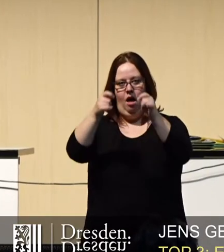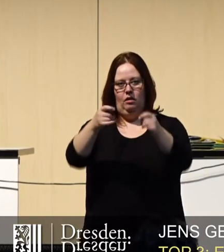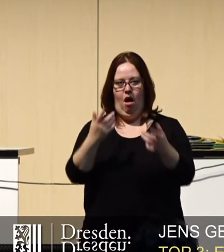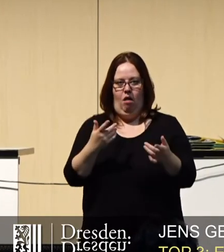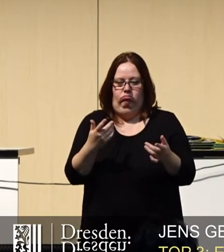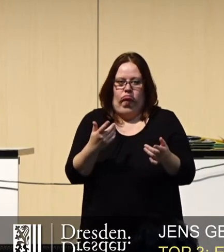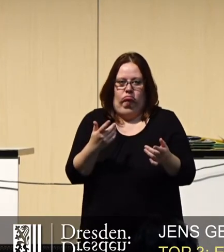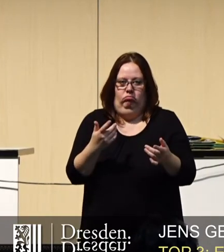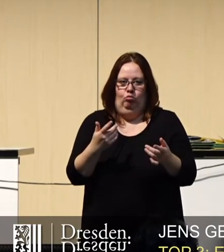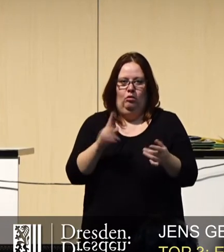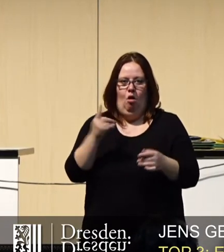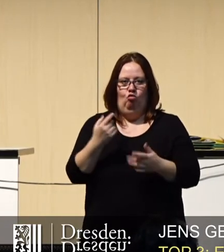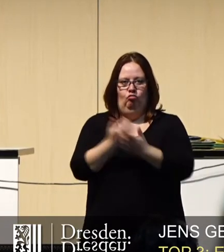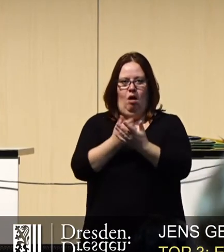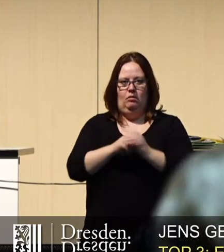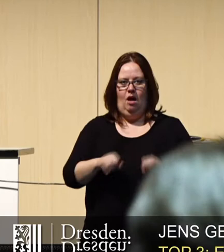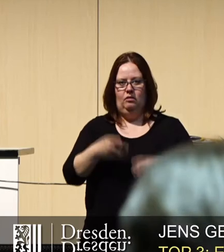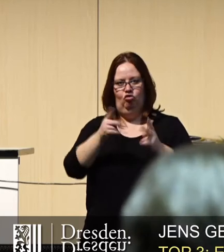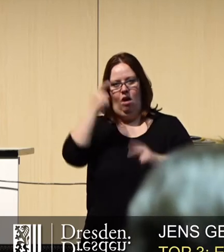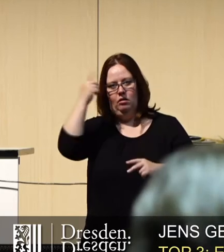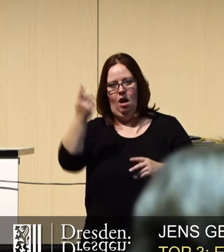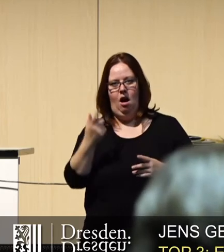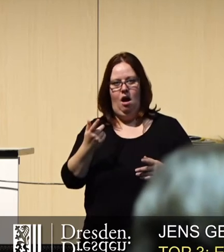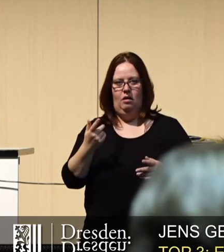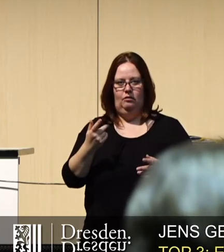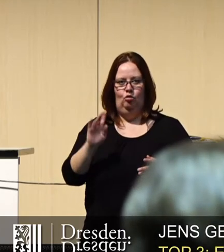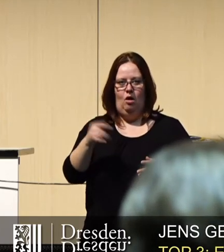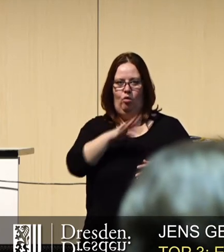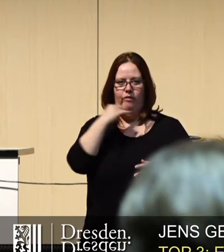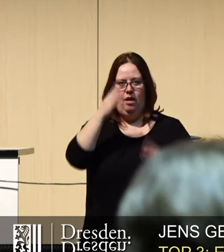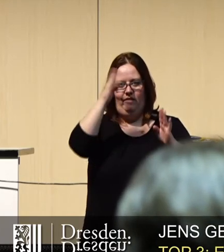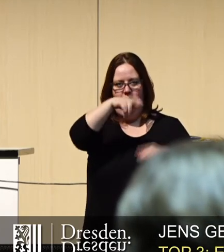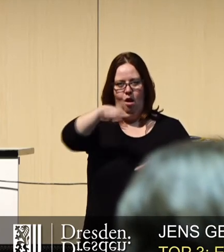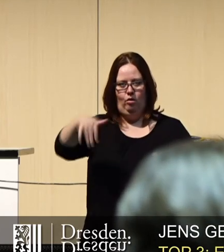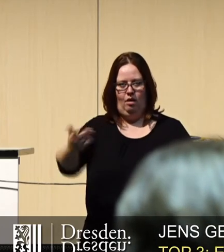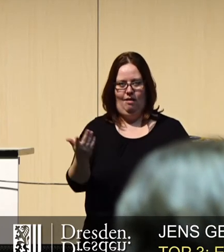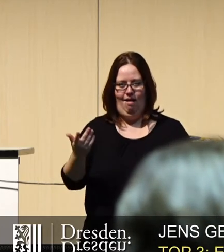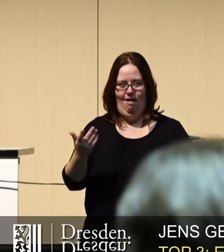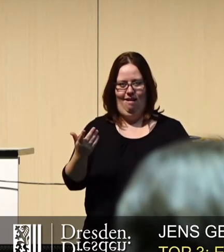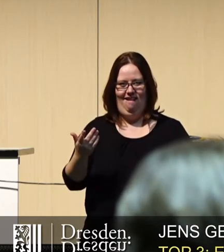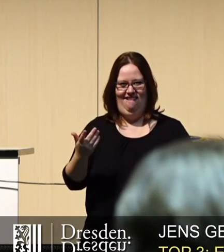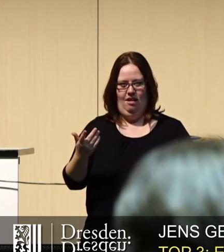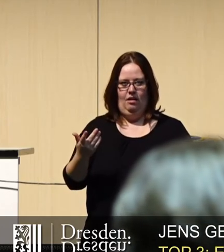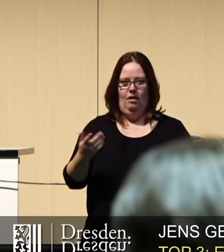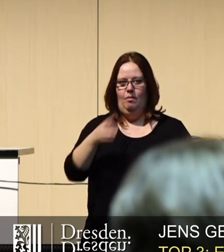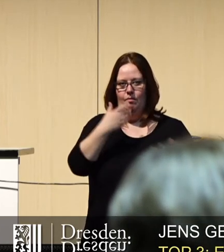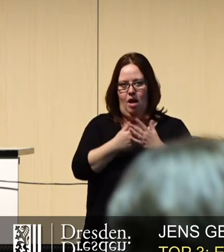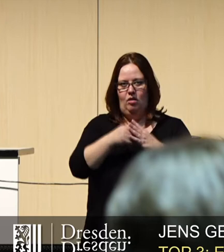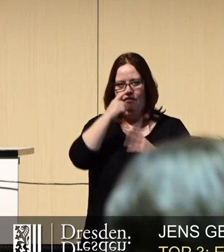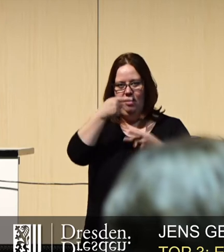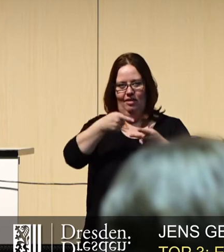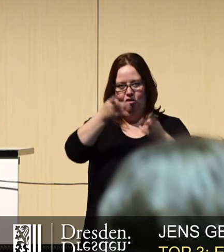uns ersparen können, wenn der Stadtrat, und ich sehe, wir haben hier sehr viele Fachleute unter uns sitzen, wenn dieser